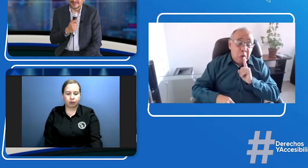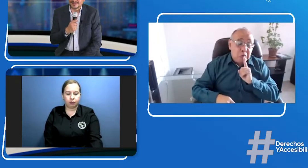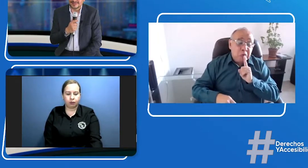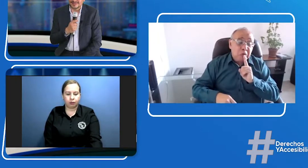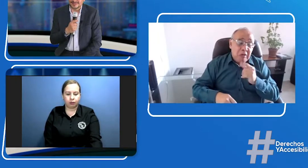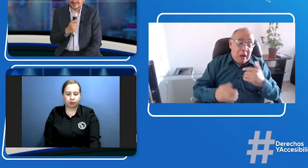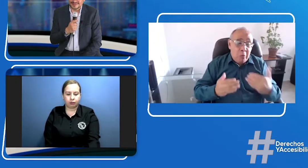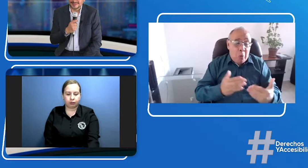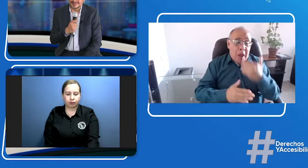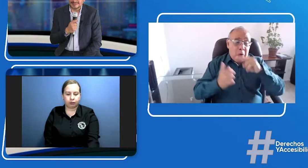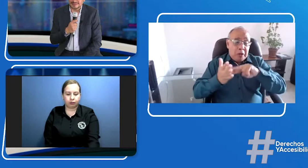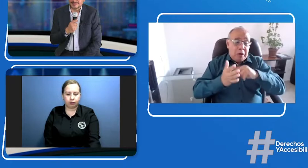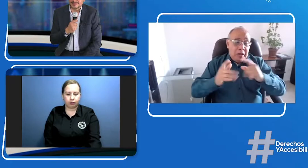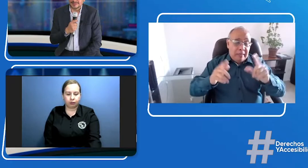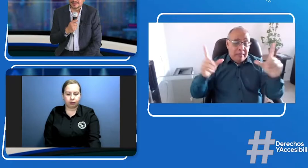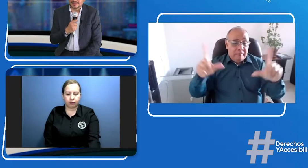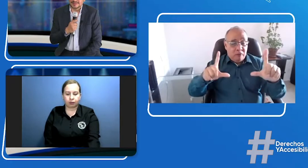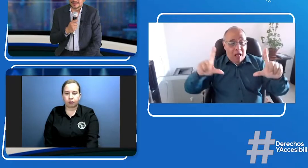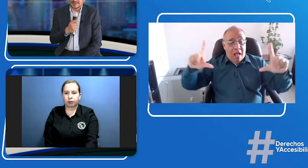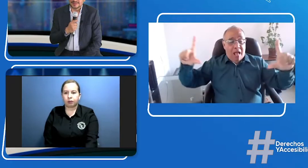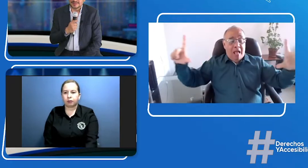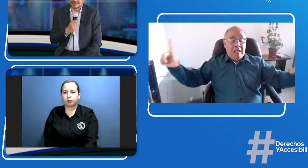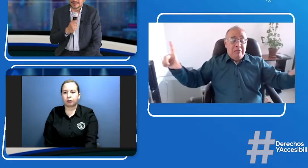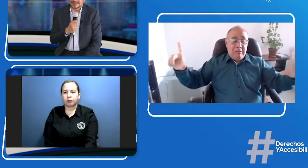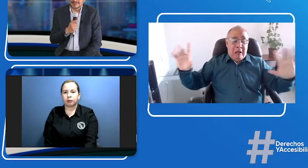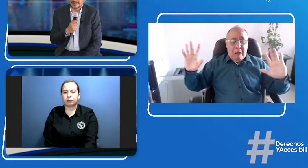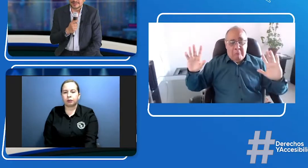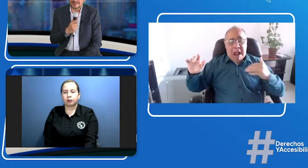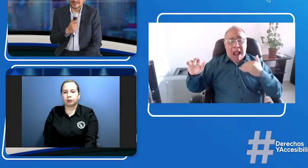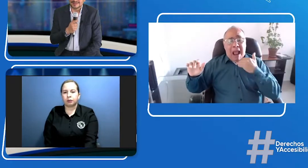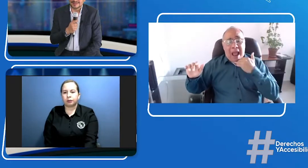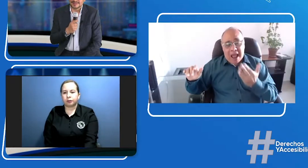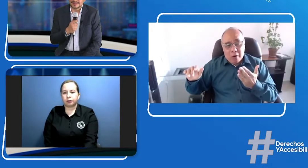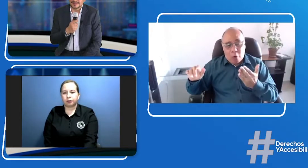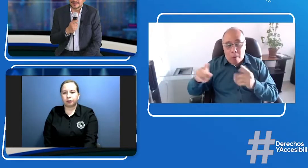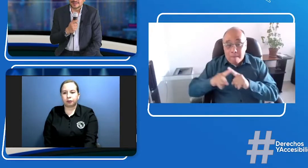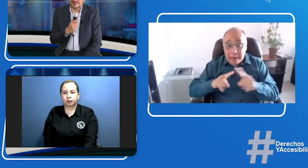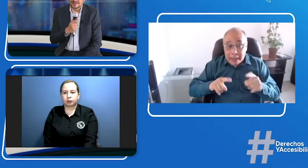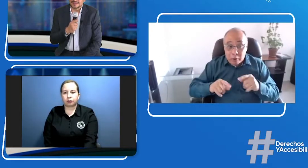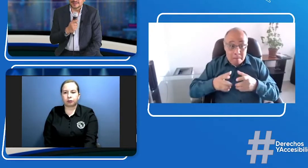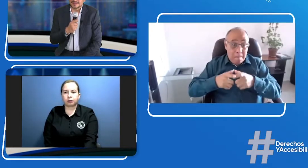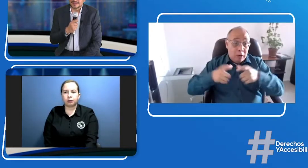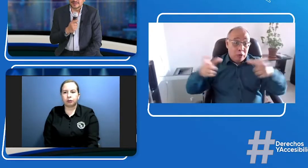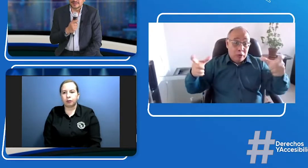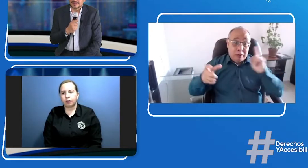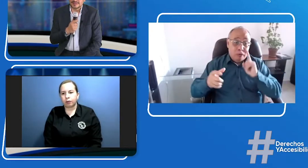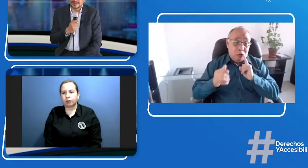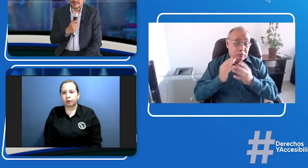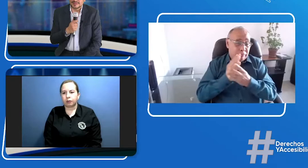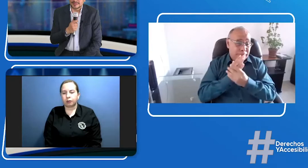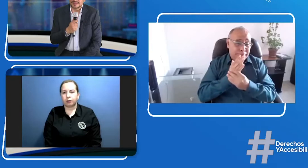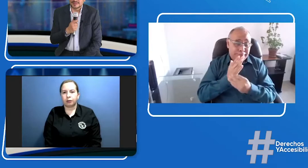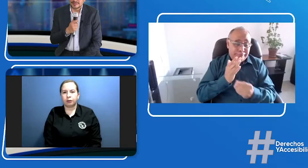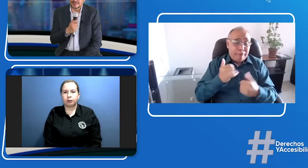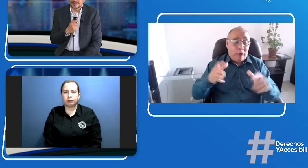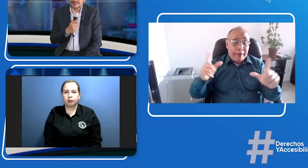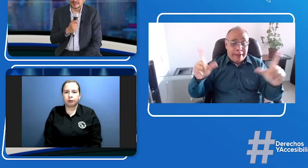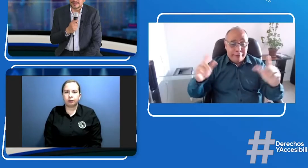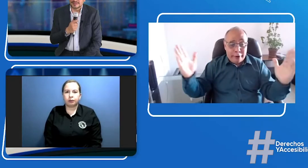ver. pues muchas personas sordas, o más bien algunas personas sordas que tienen televisores grandes, de nueva